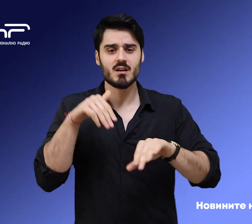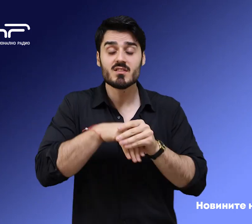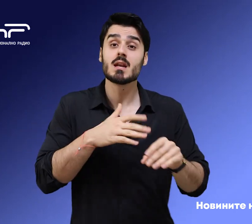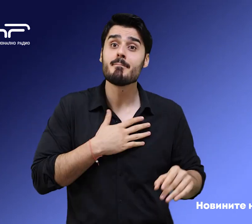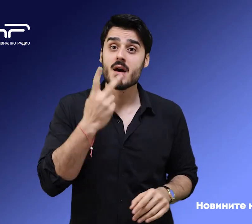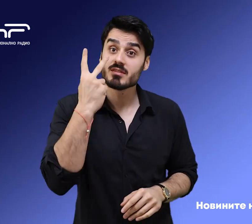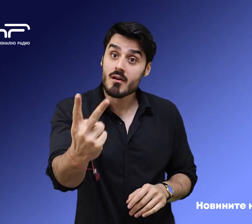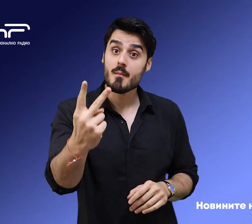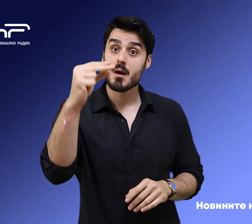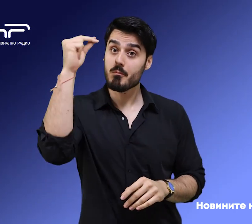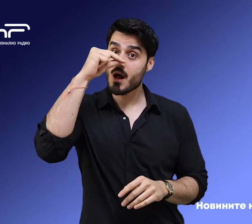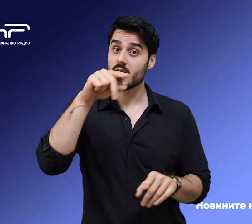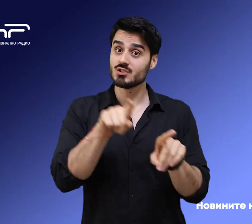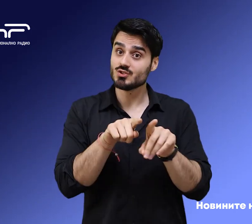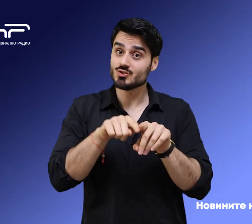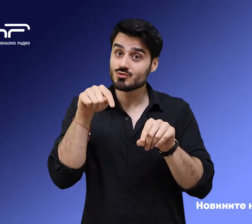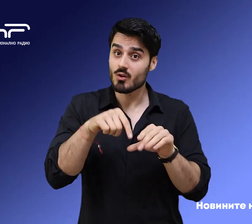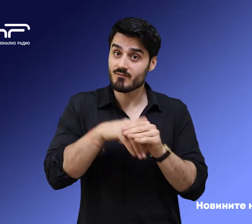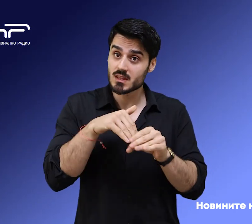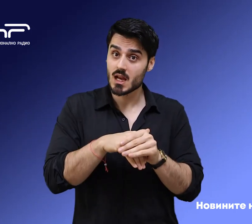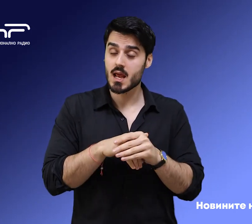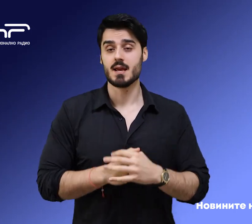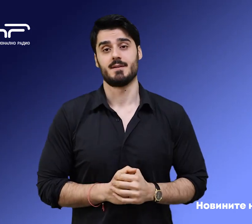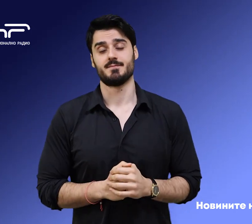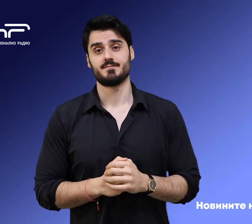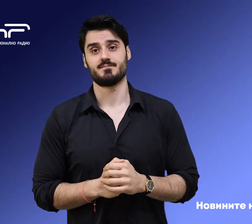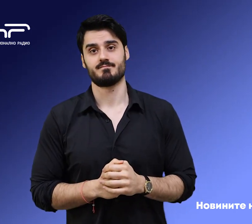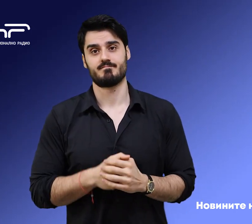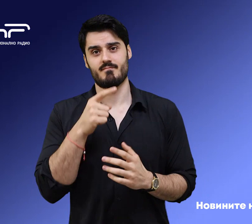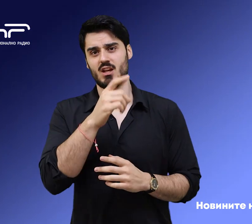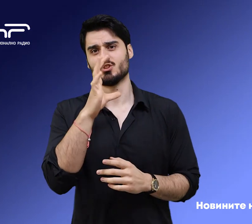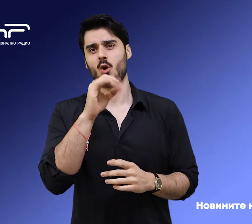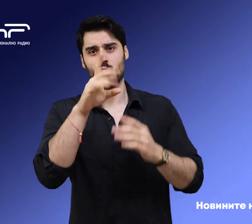двама българи. Това съобщи за БНР, генералният ни консул в Солун Антон Марков.